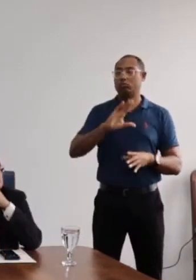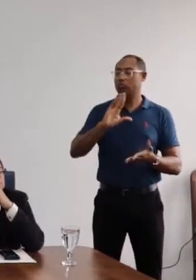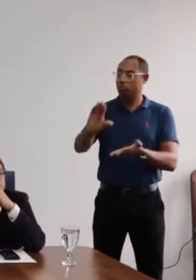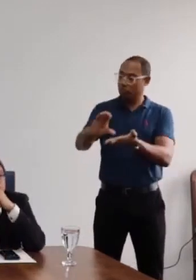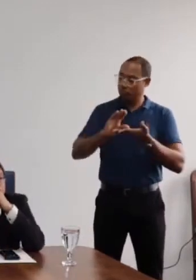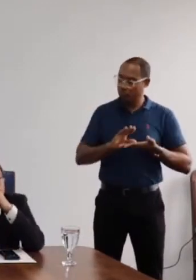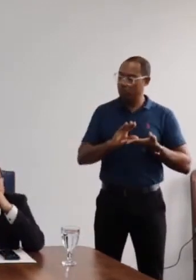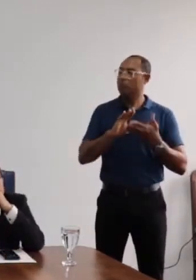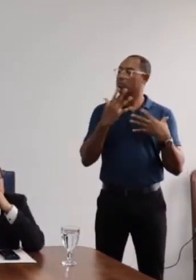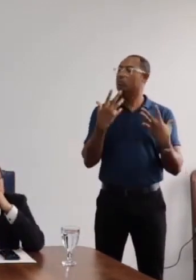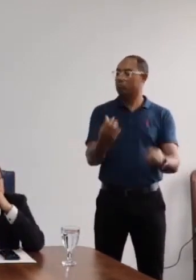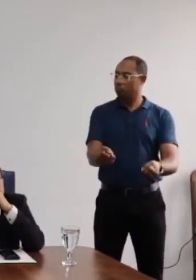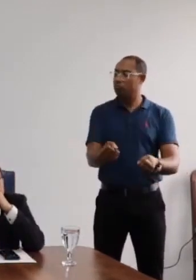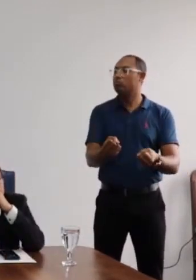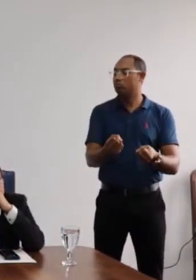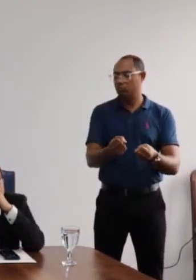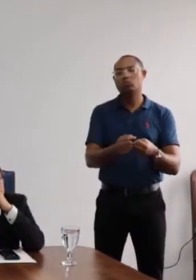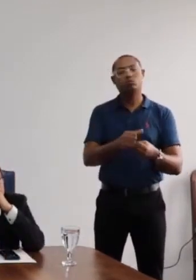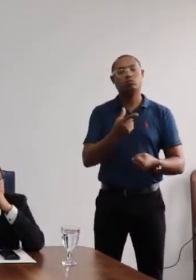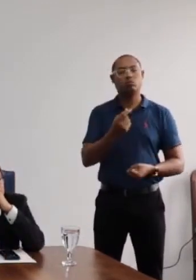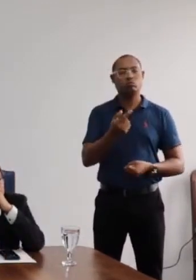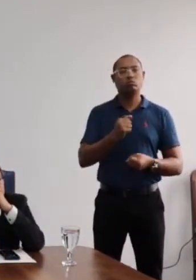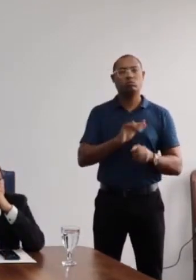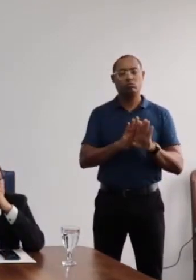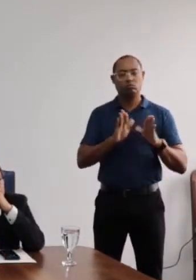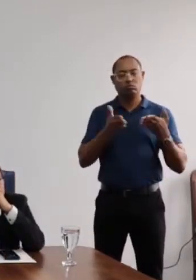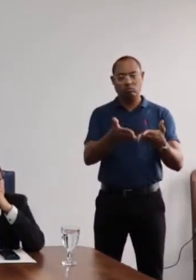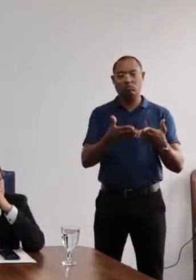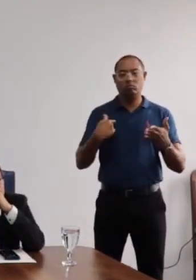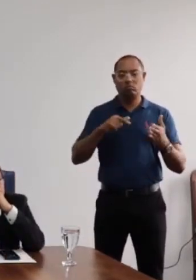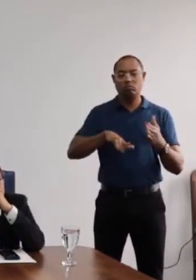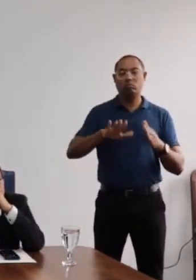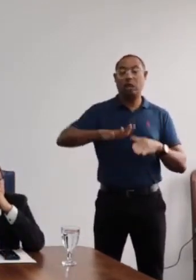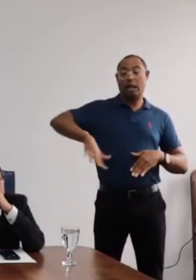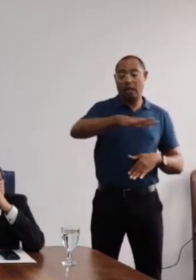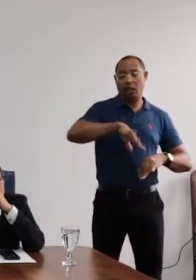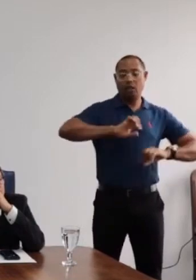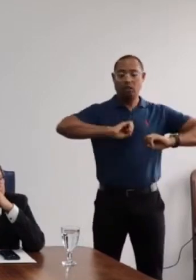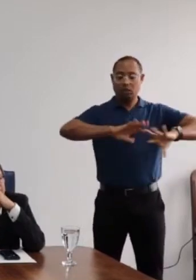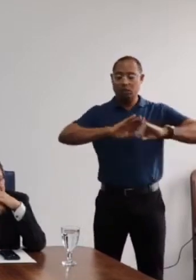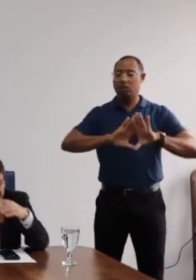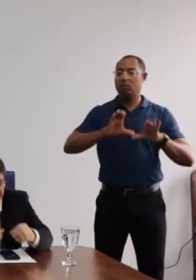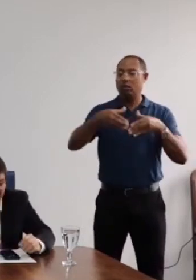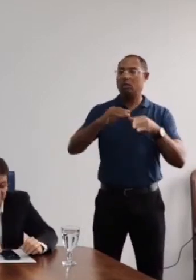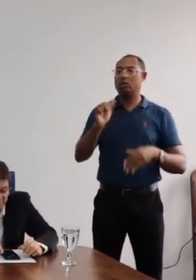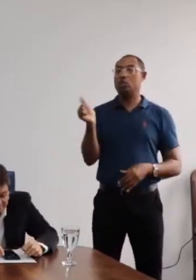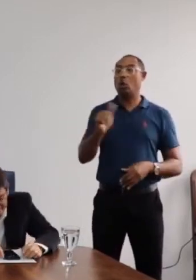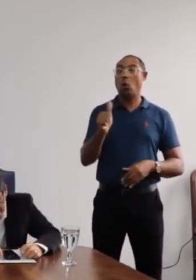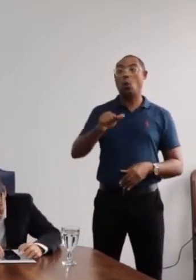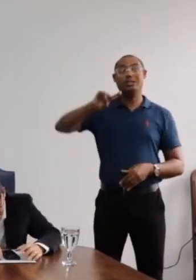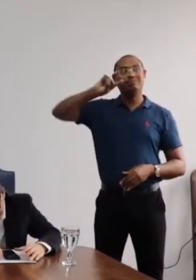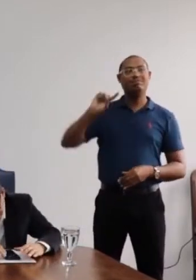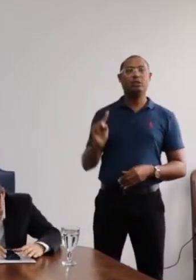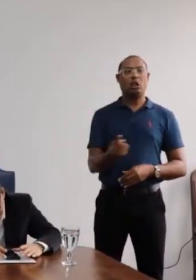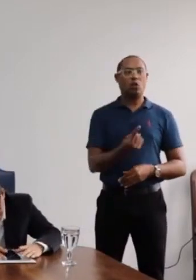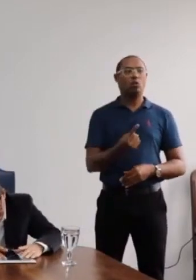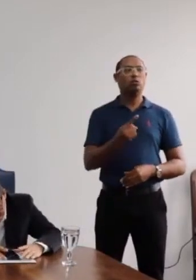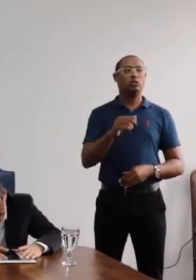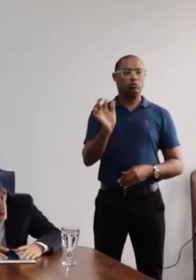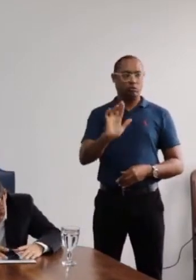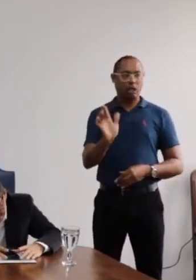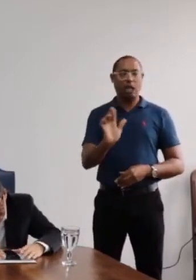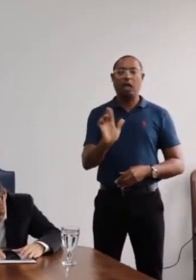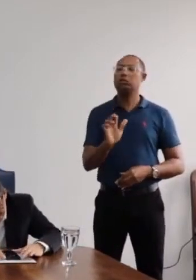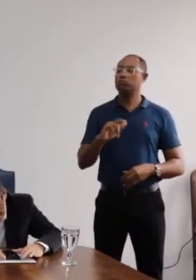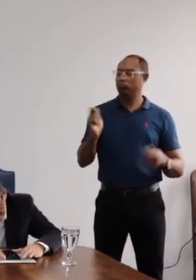de recurso destinado à pasta da educação foi um conjunto de R 11,8 bilhões, dos quais